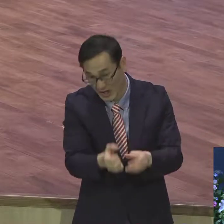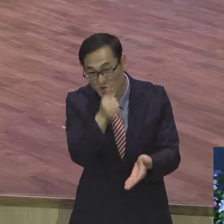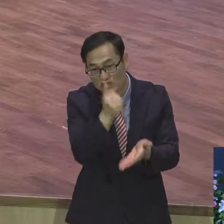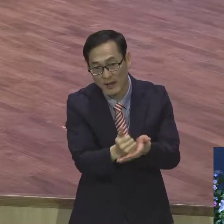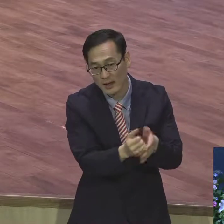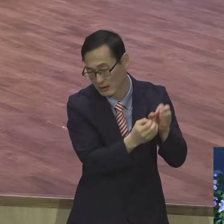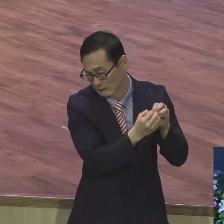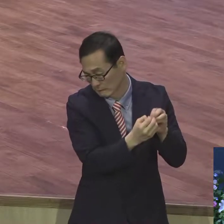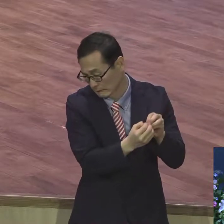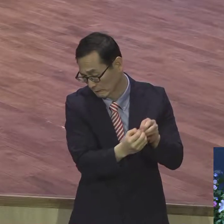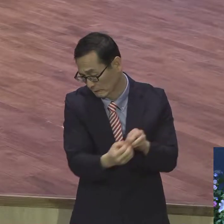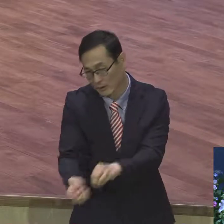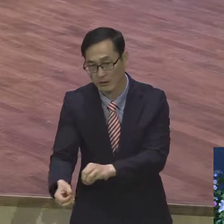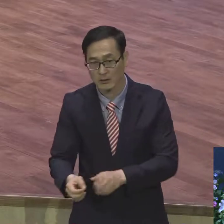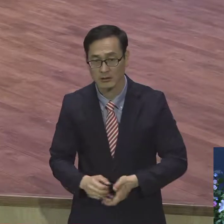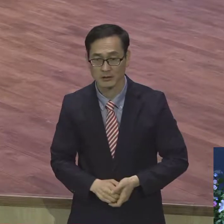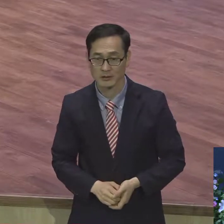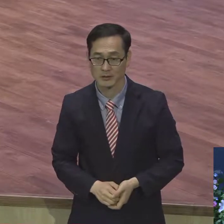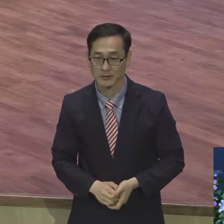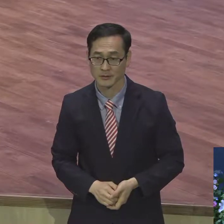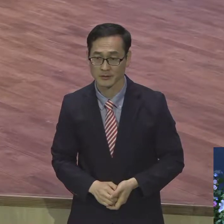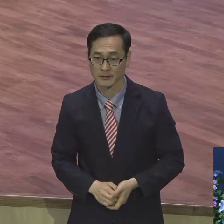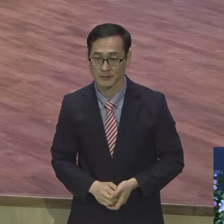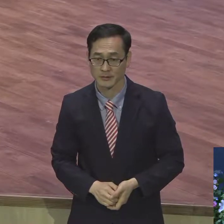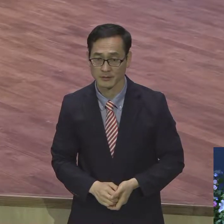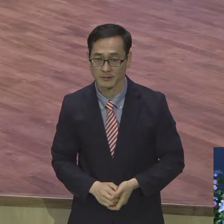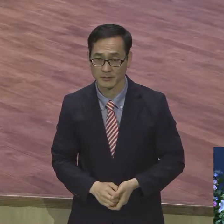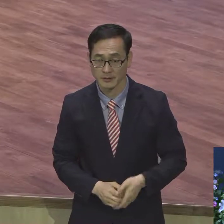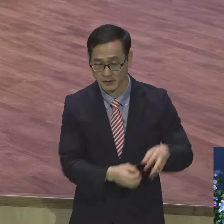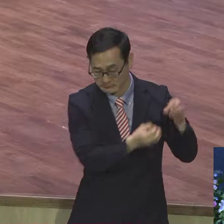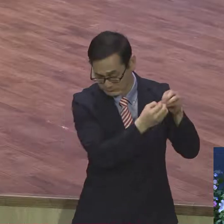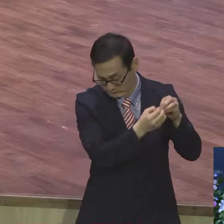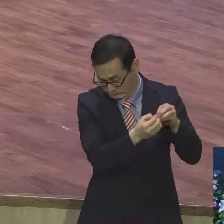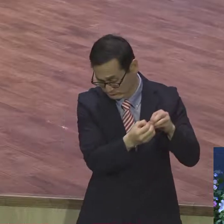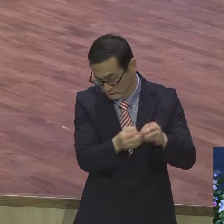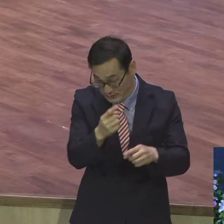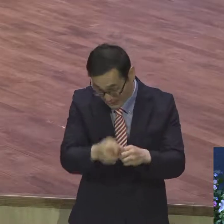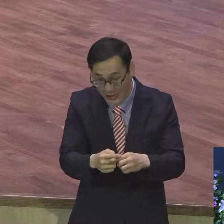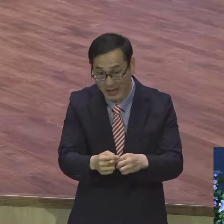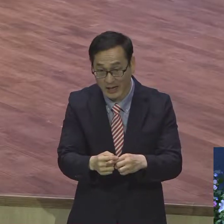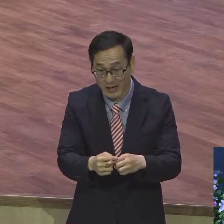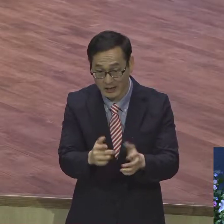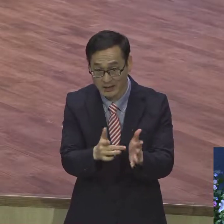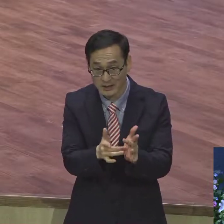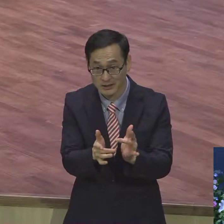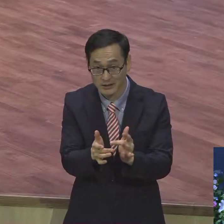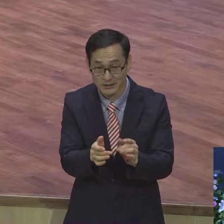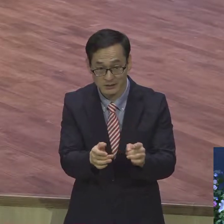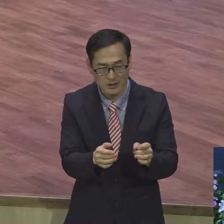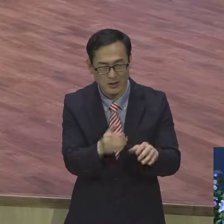때 한 사람 때문에 모든 인류가 태어나자마자 사단 종로로 다는 거예요.